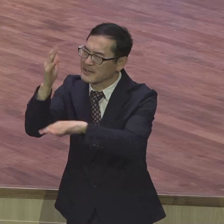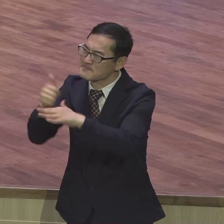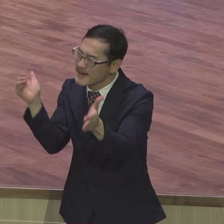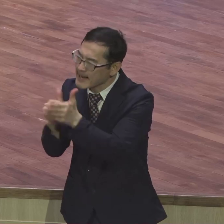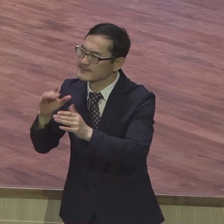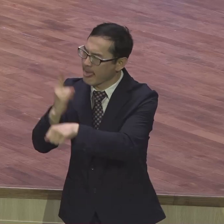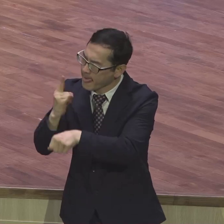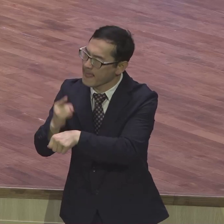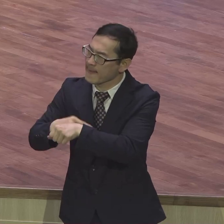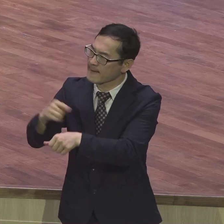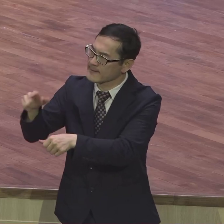수행하겠다